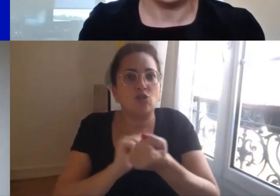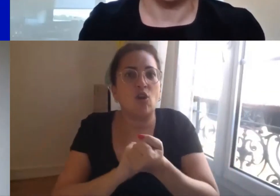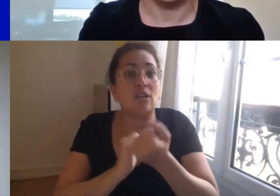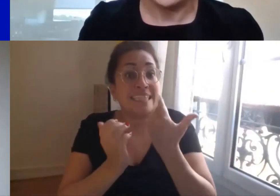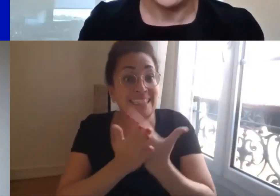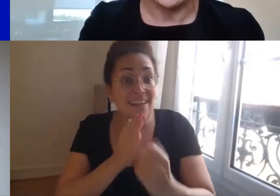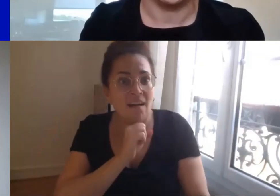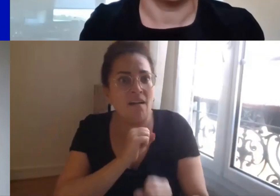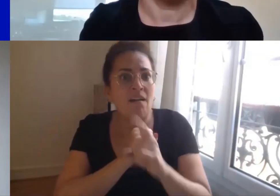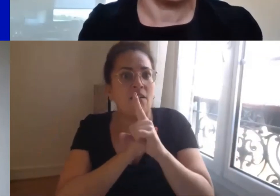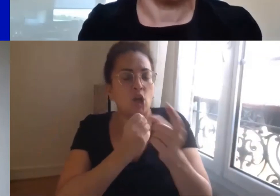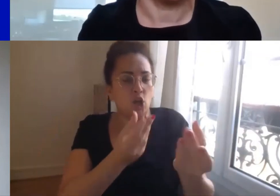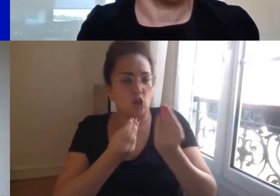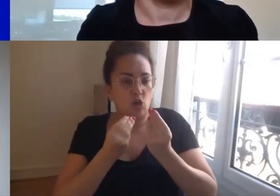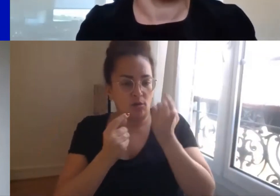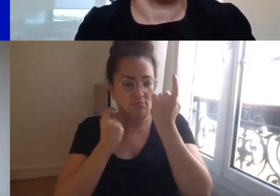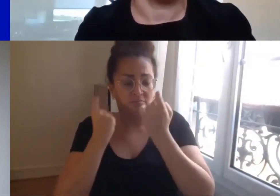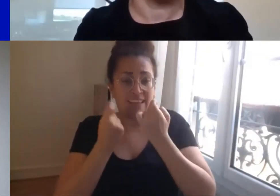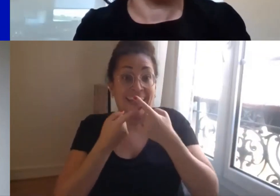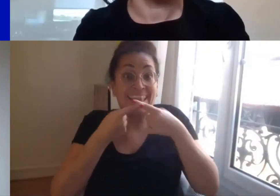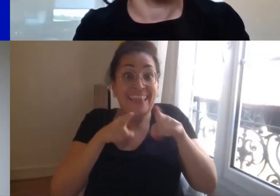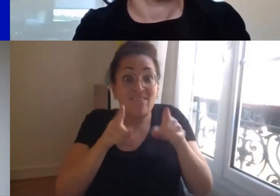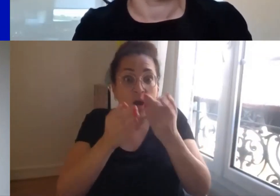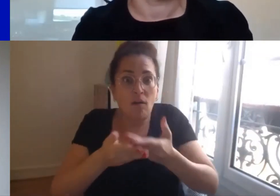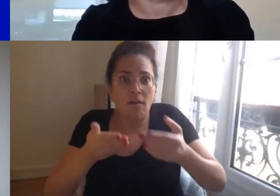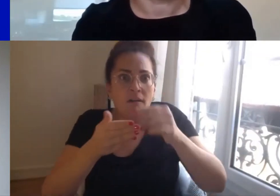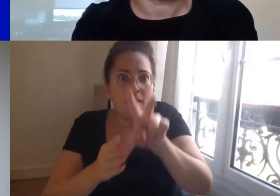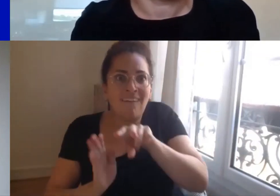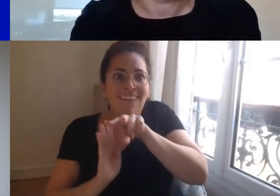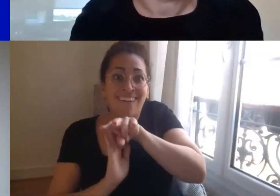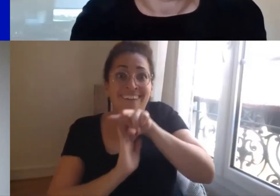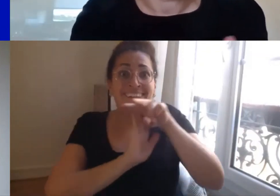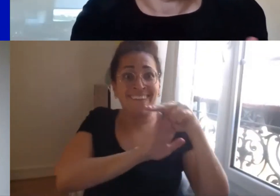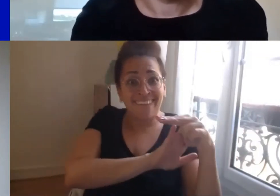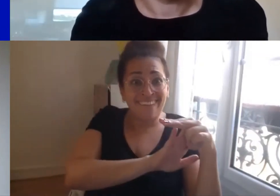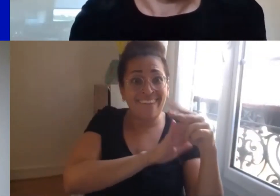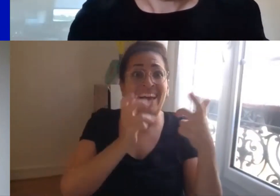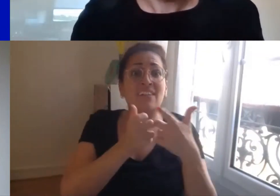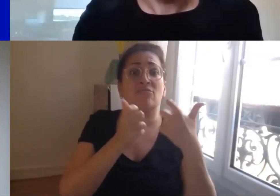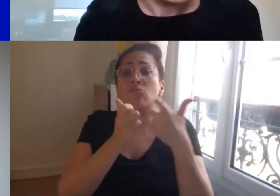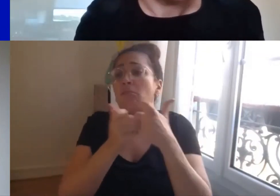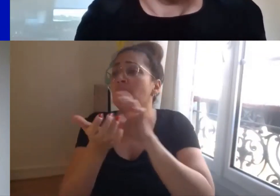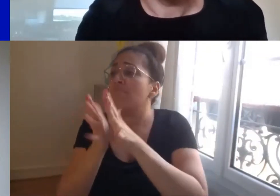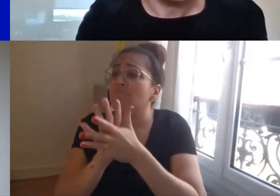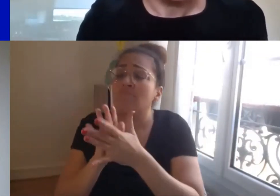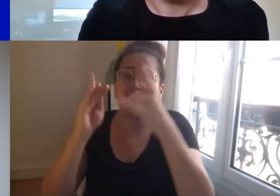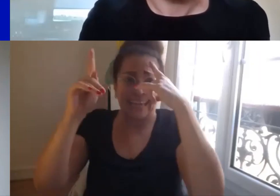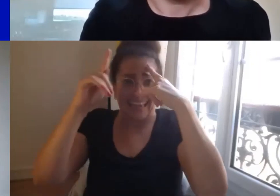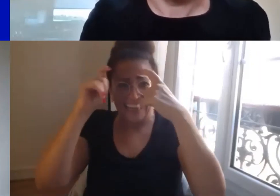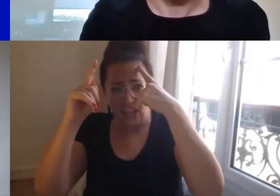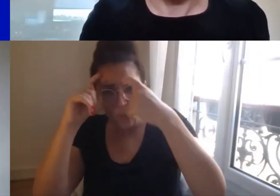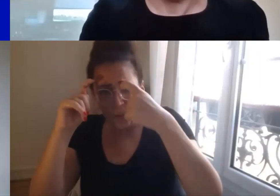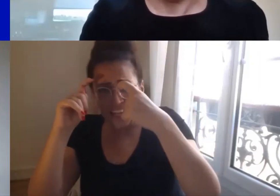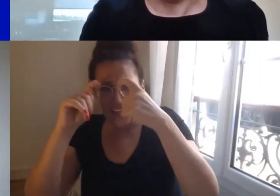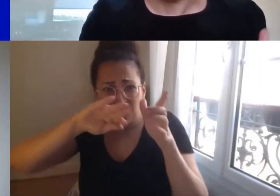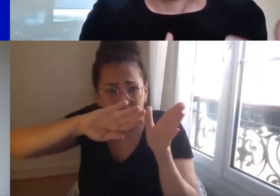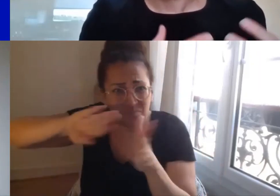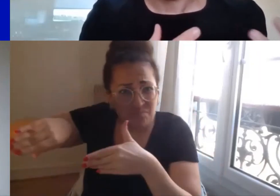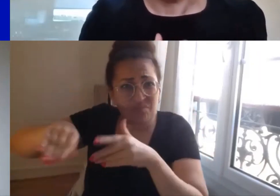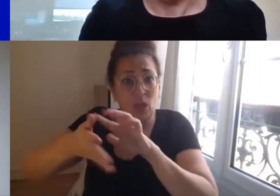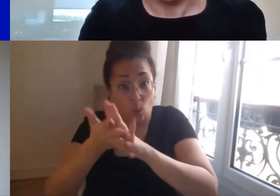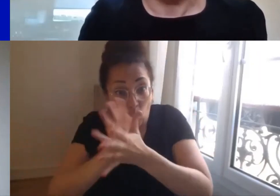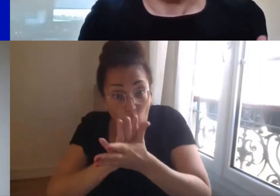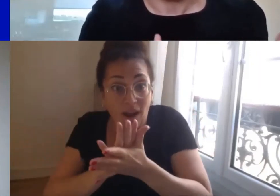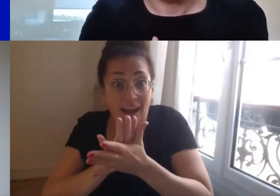un vecteur de richesse qui permet à la fois à une association de sortir d'un cadre théorique pour le pratiquer pour rechercher